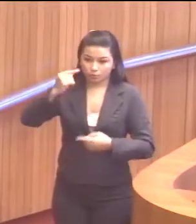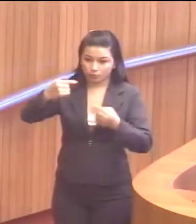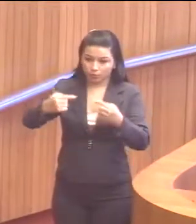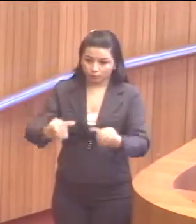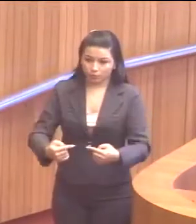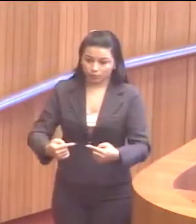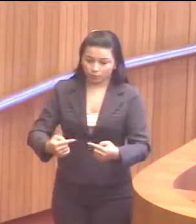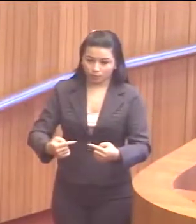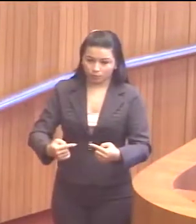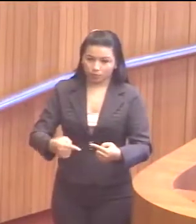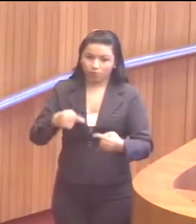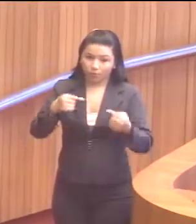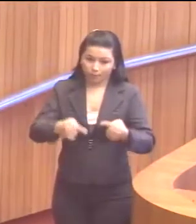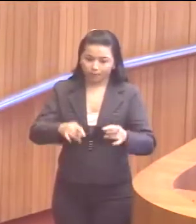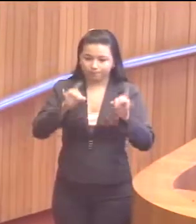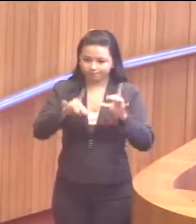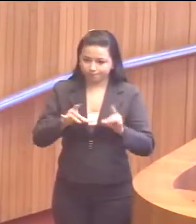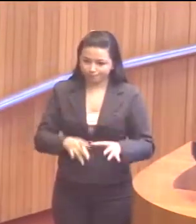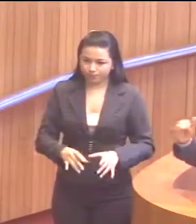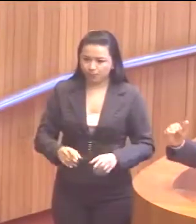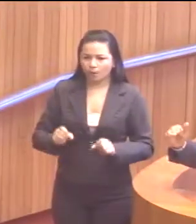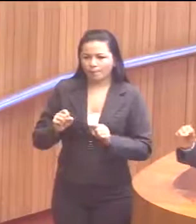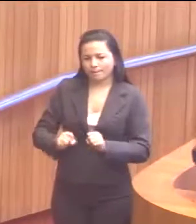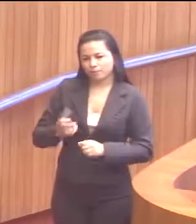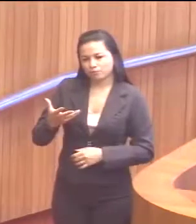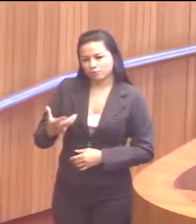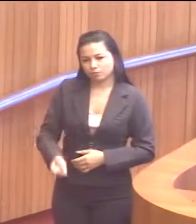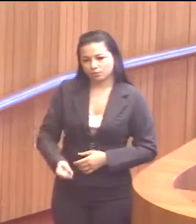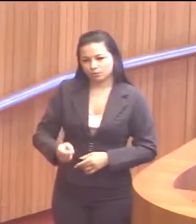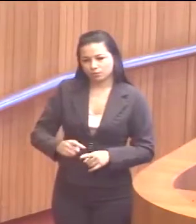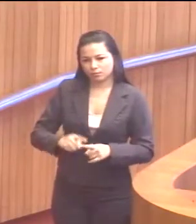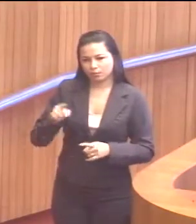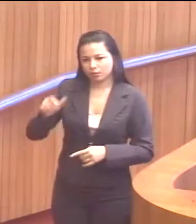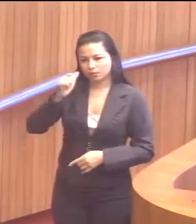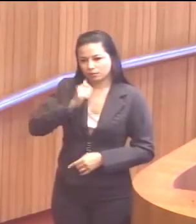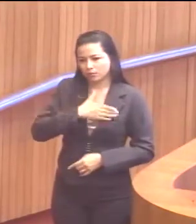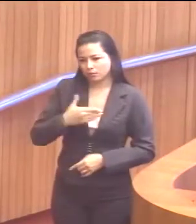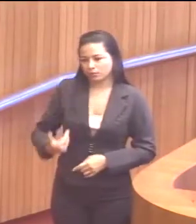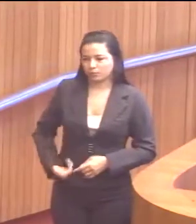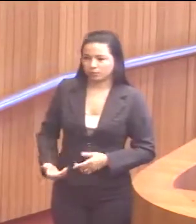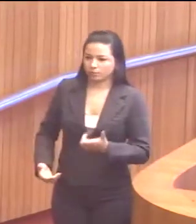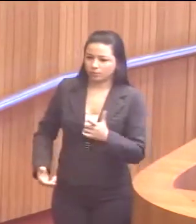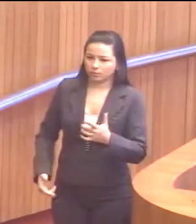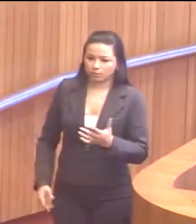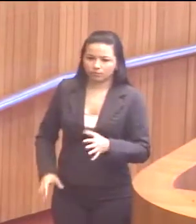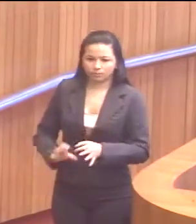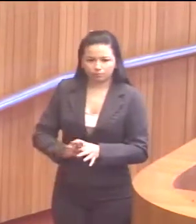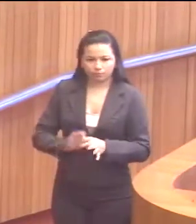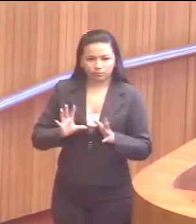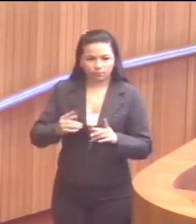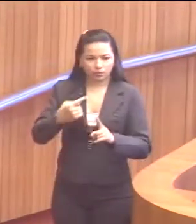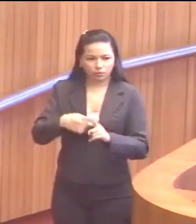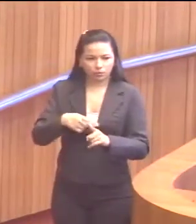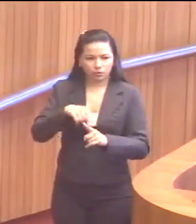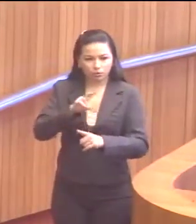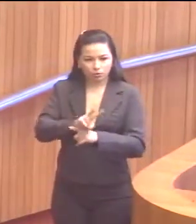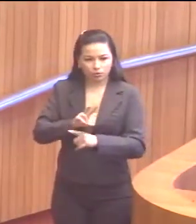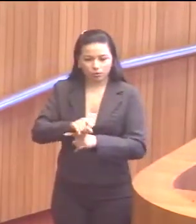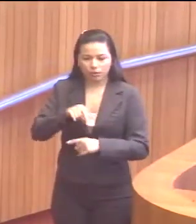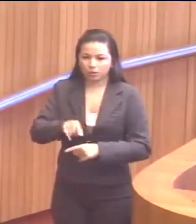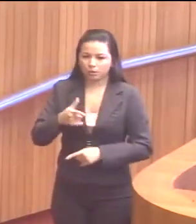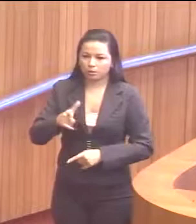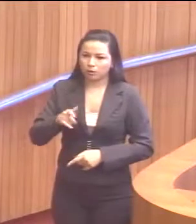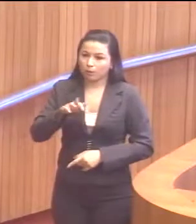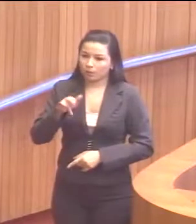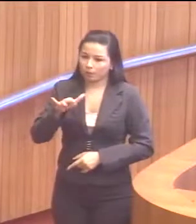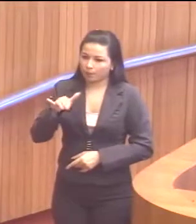oposição, de maneira especial, pode até aprovar, mas a governadora não libera, porque o tratamento aqui